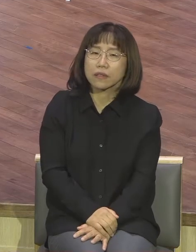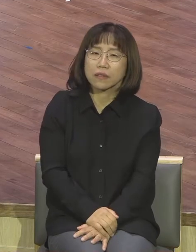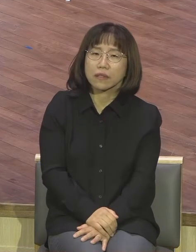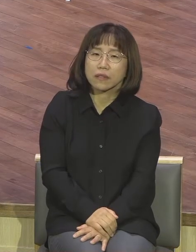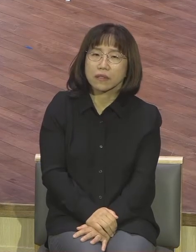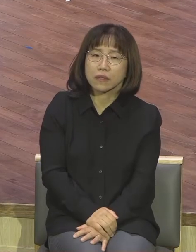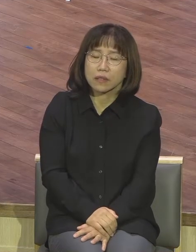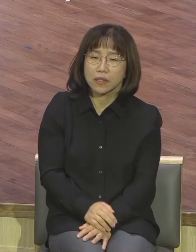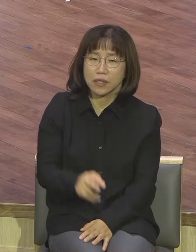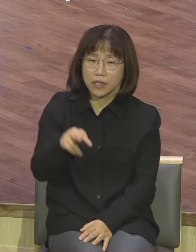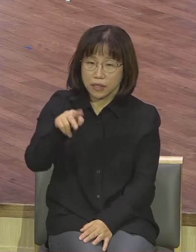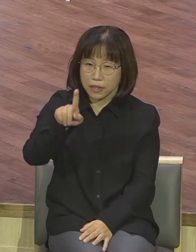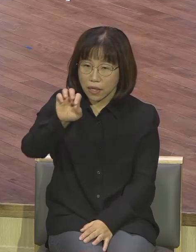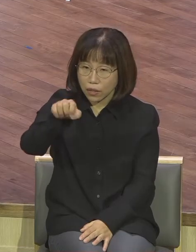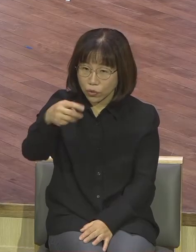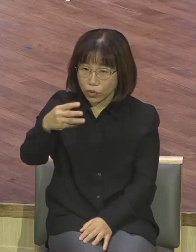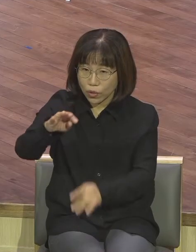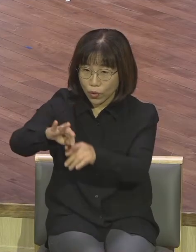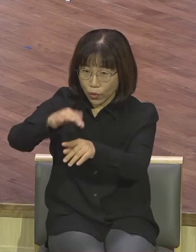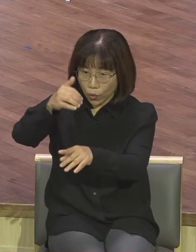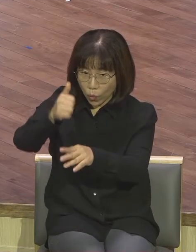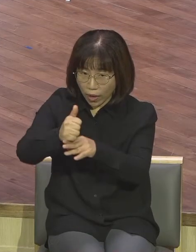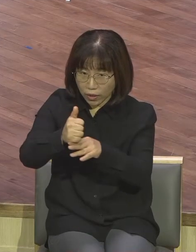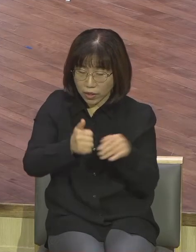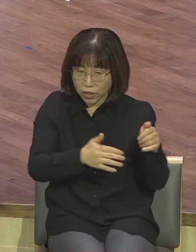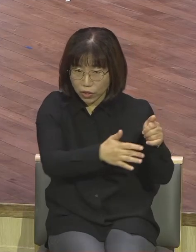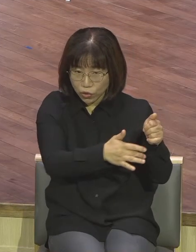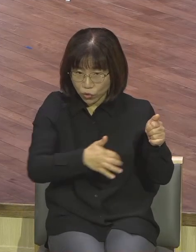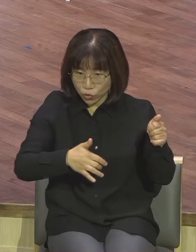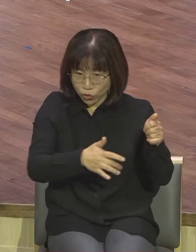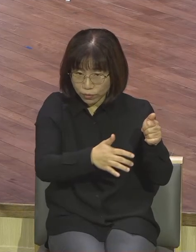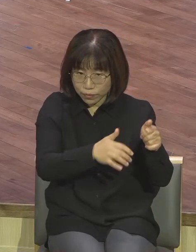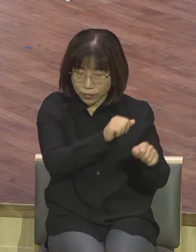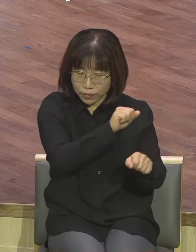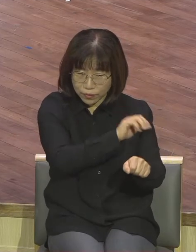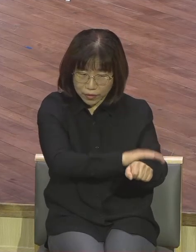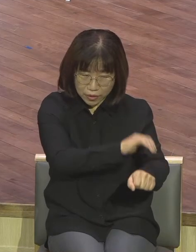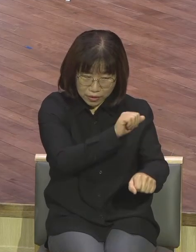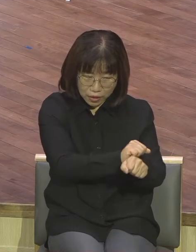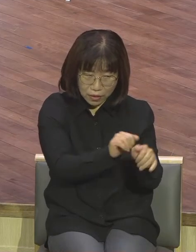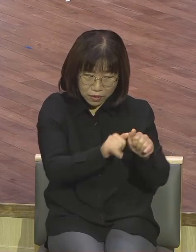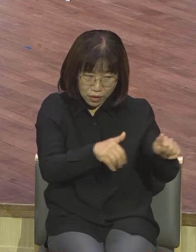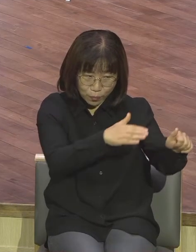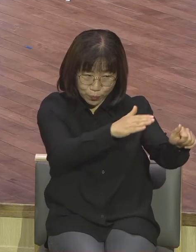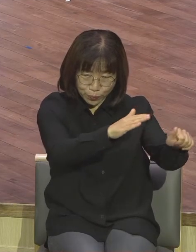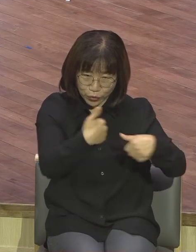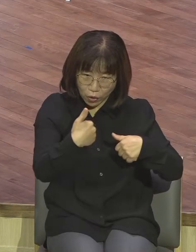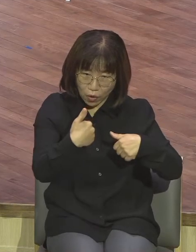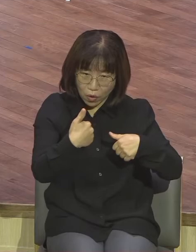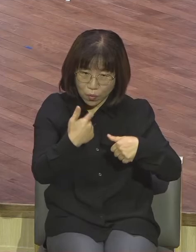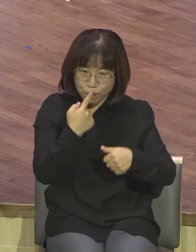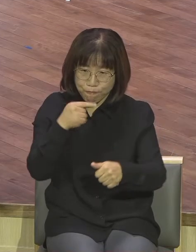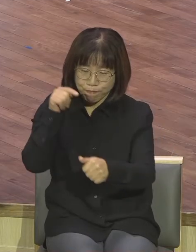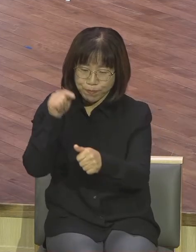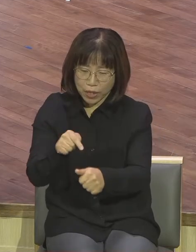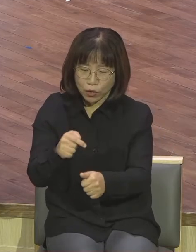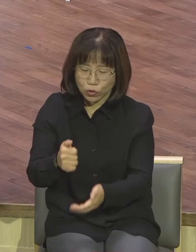사울왕이 수금을 잘 타는 사람을 구해오라고 말을 하니까 추천된 인물이